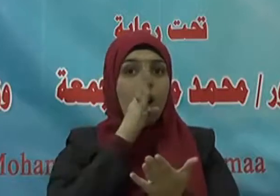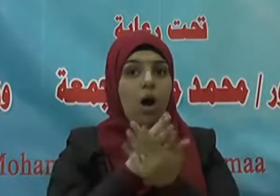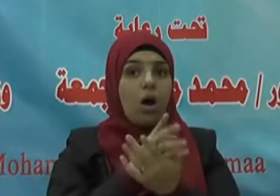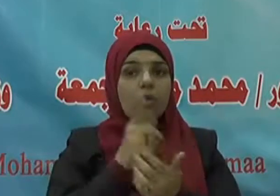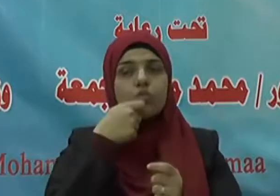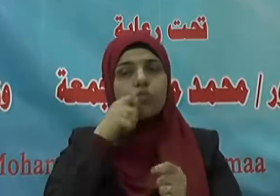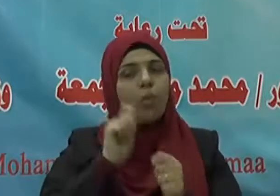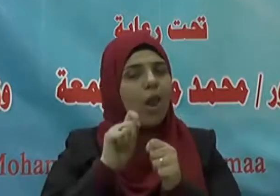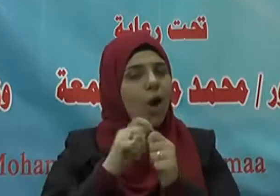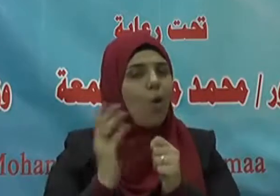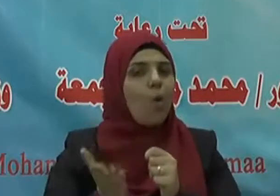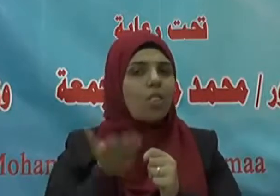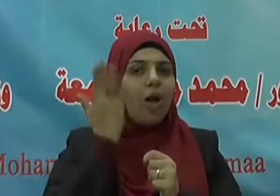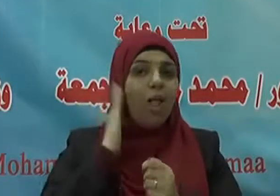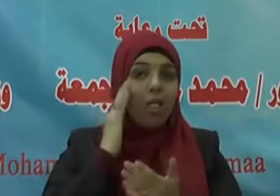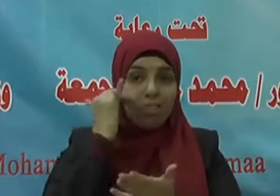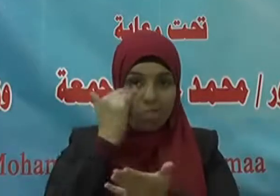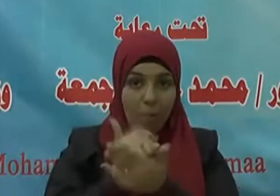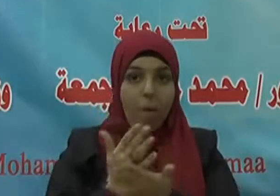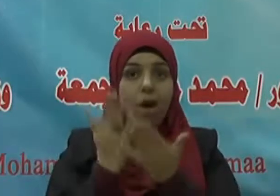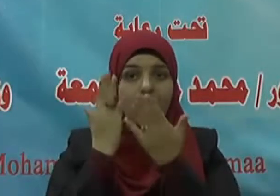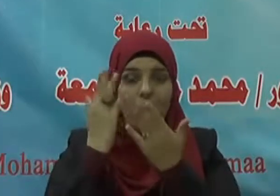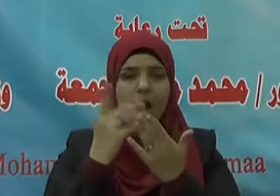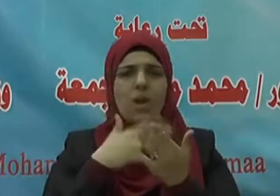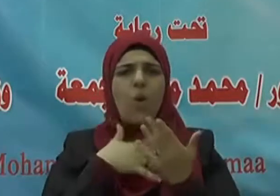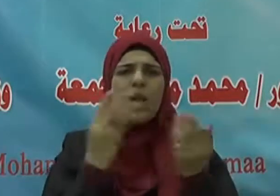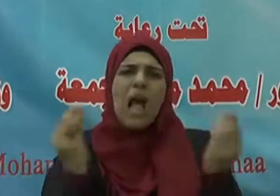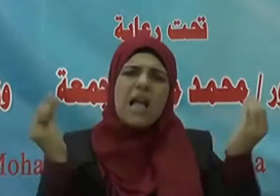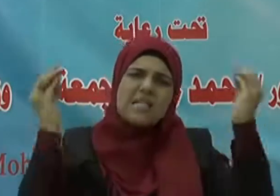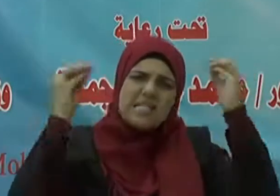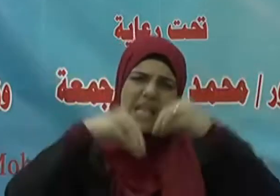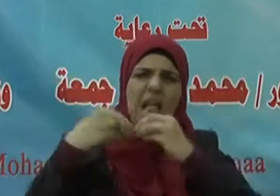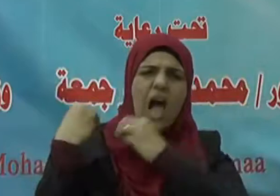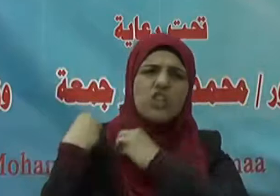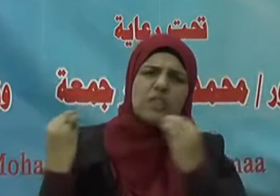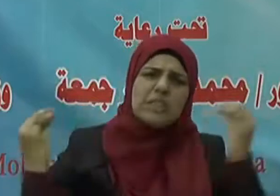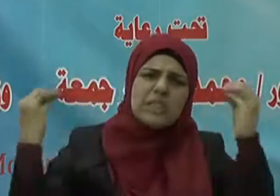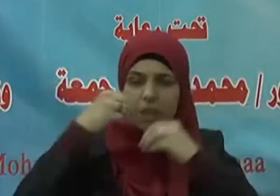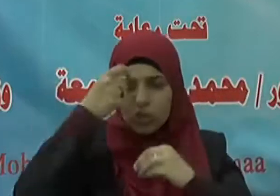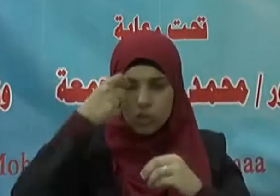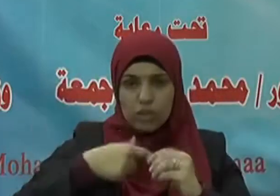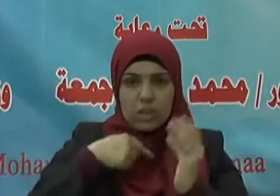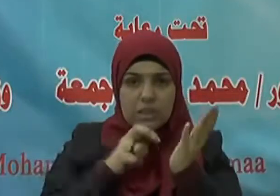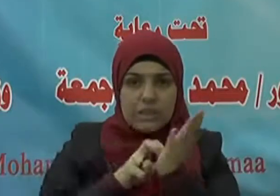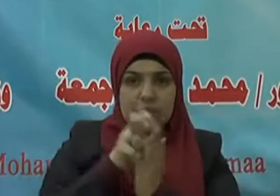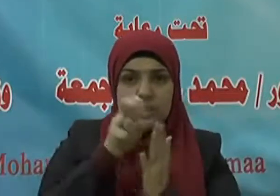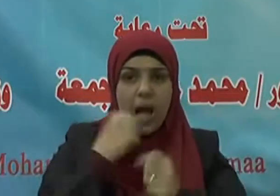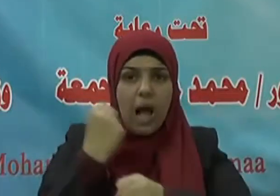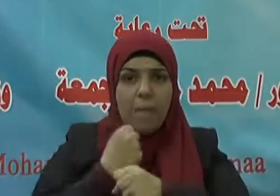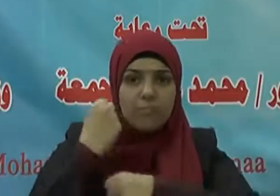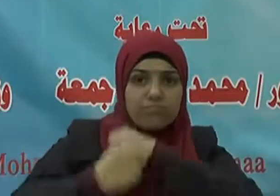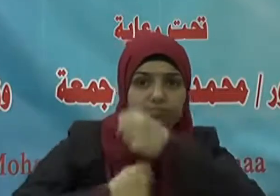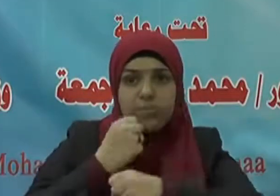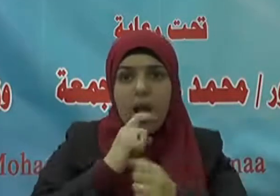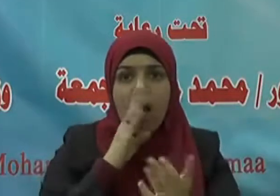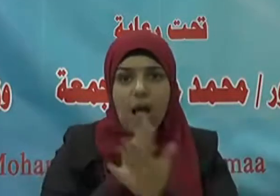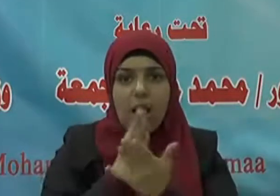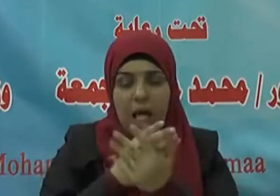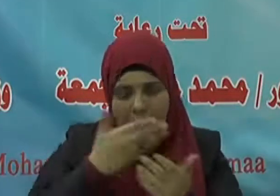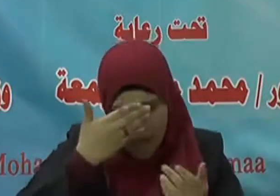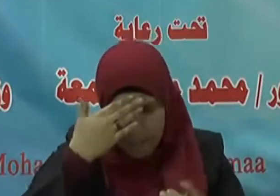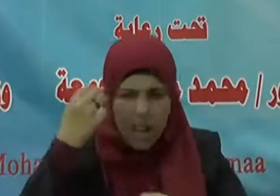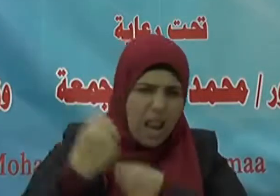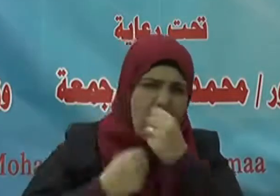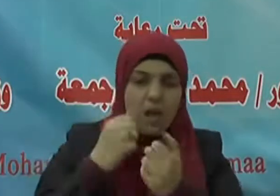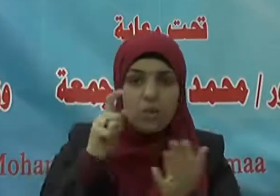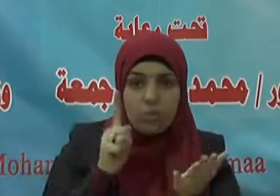الحق سبحانه وتعالى جزيل الأجر لمن سعى وجدى واجتهد